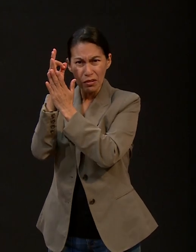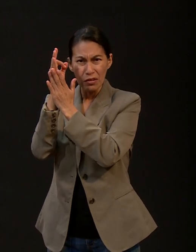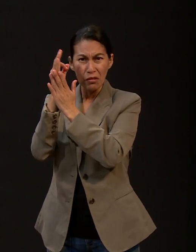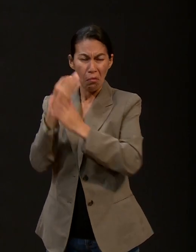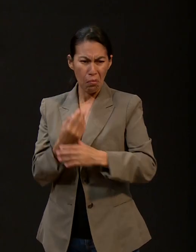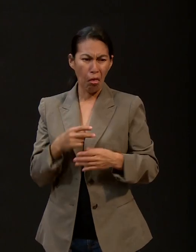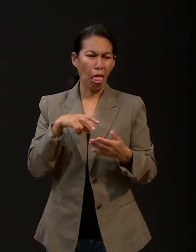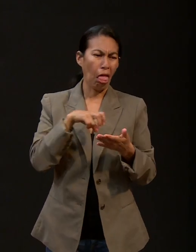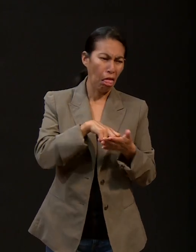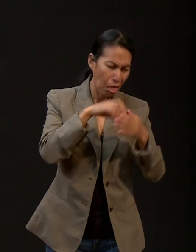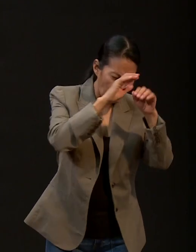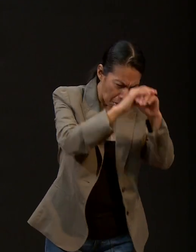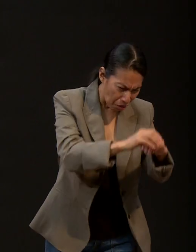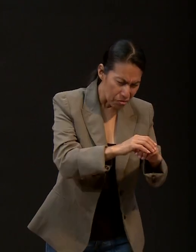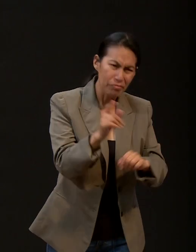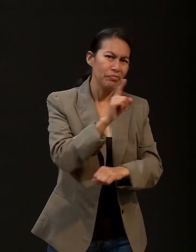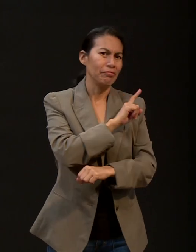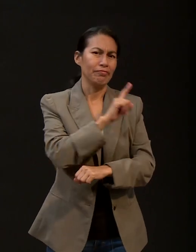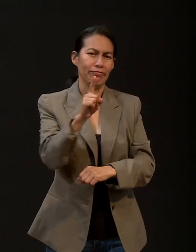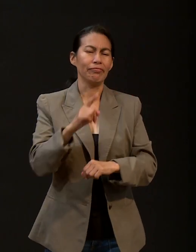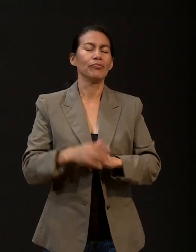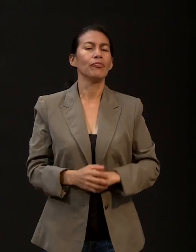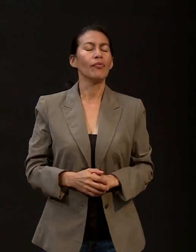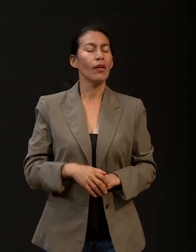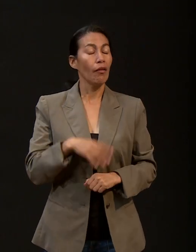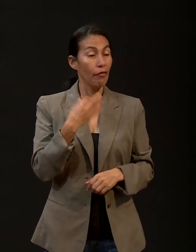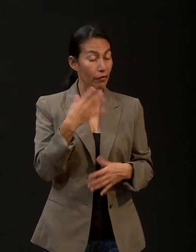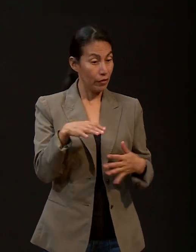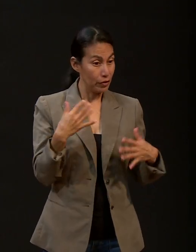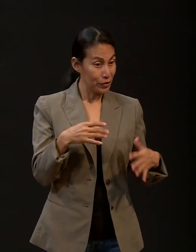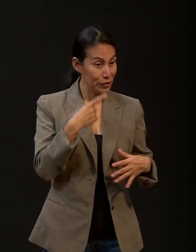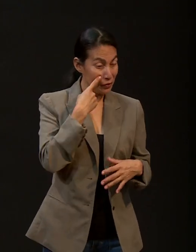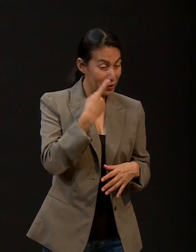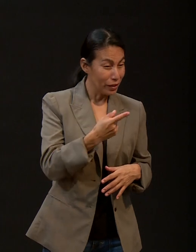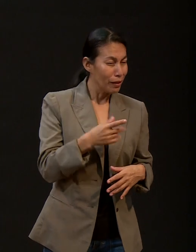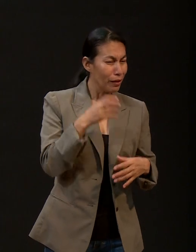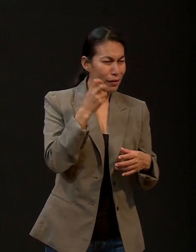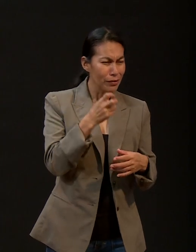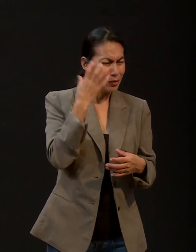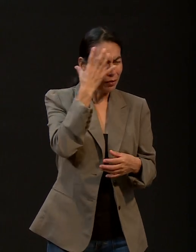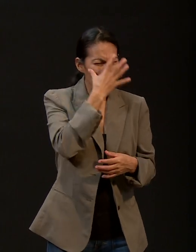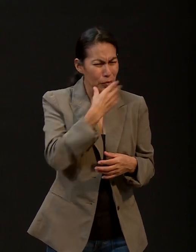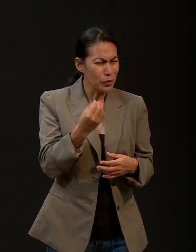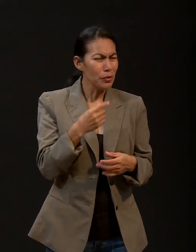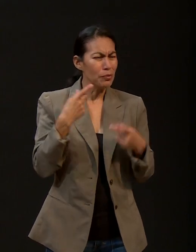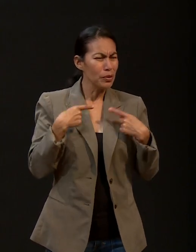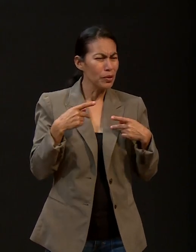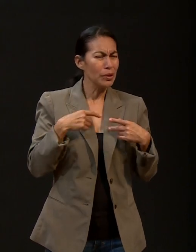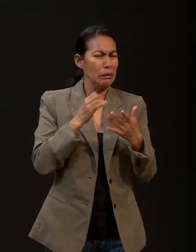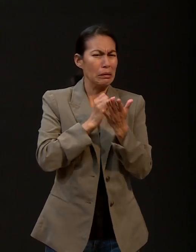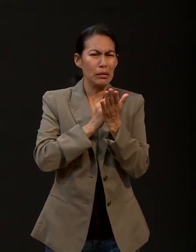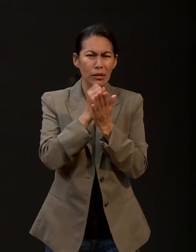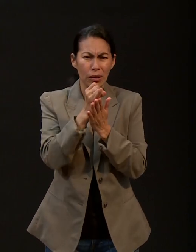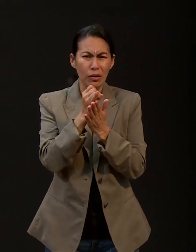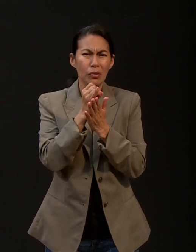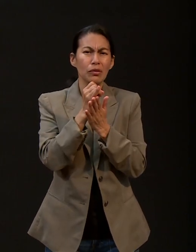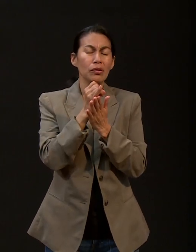fortaleza de carácter, firmeza de voluntad para hacer la voluntad de Dios, aunque se